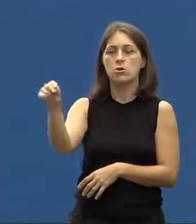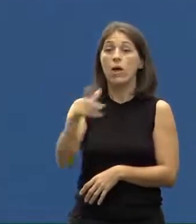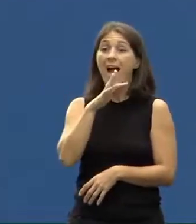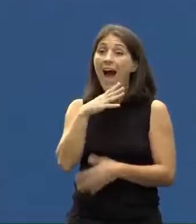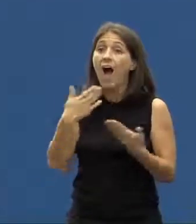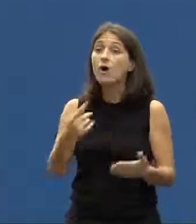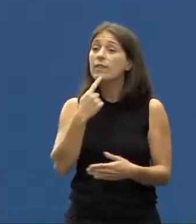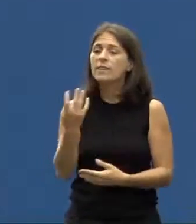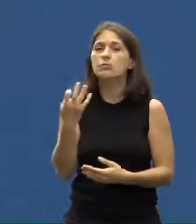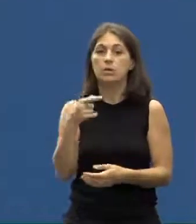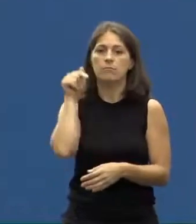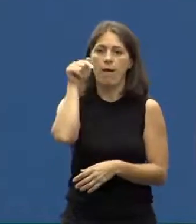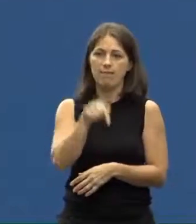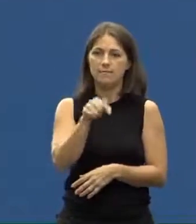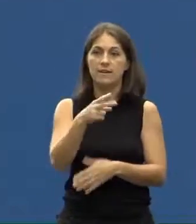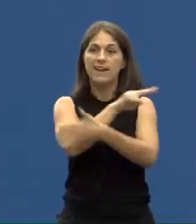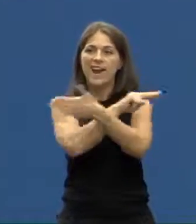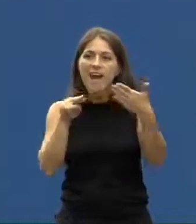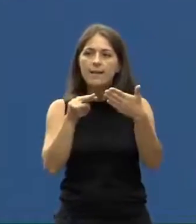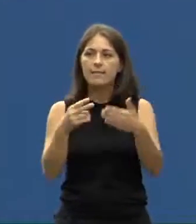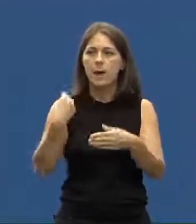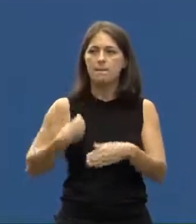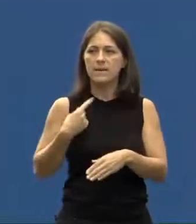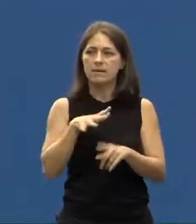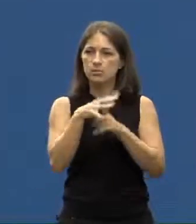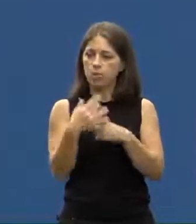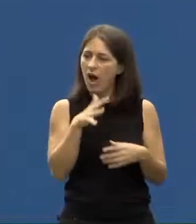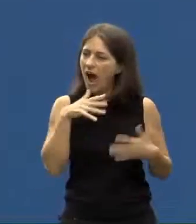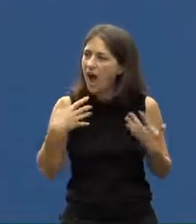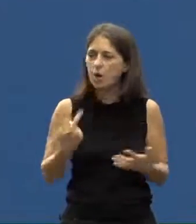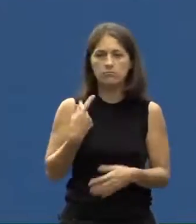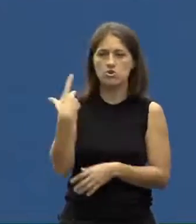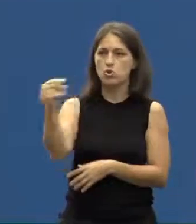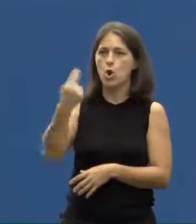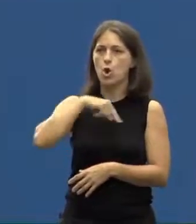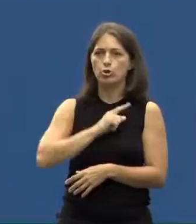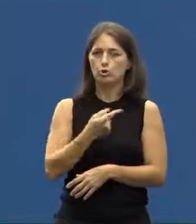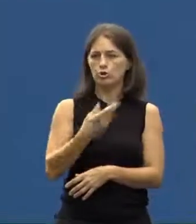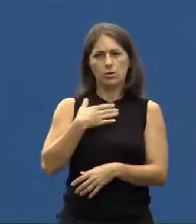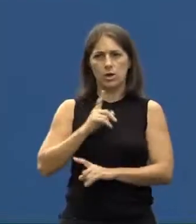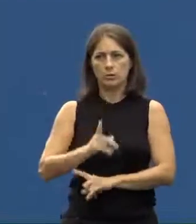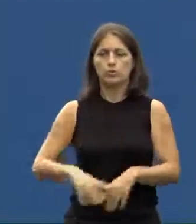decimos a decir que así en Galicia non. Que esa non é a Galicia que queremos.